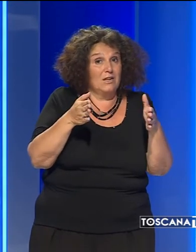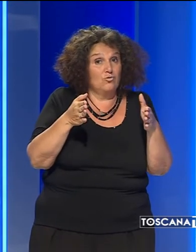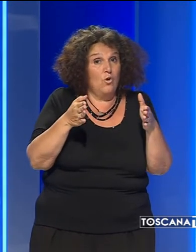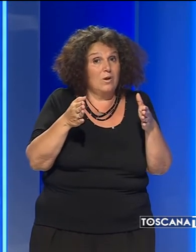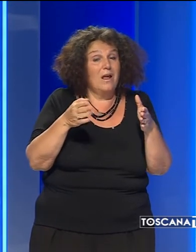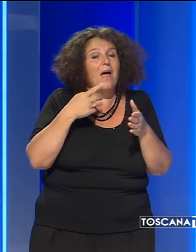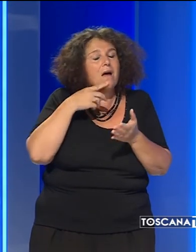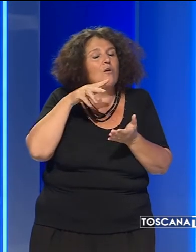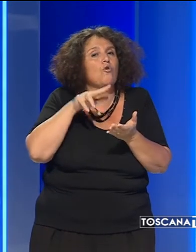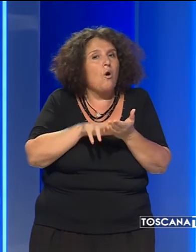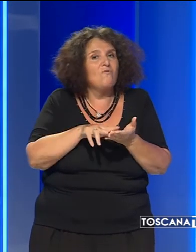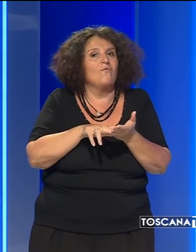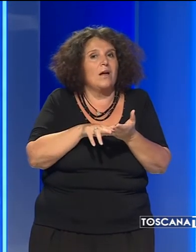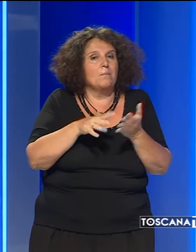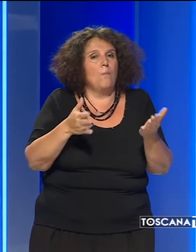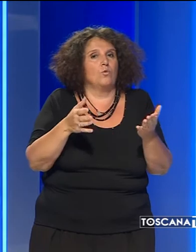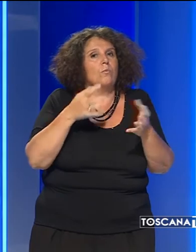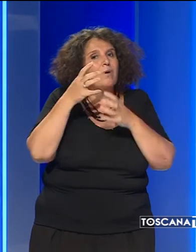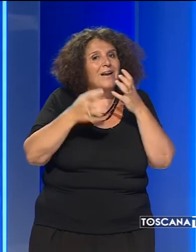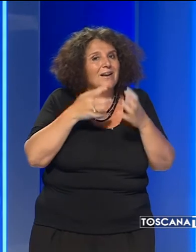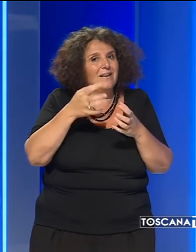sta confermando la crisi del settore.